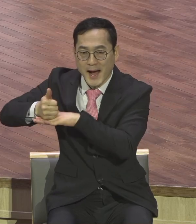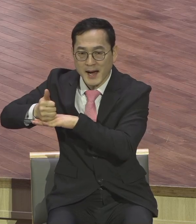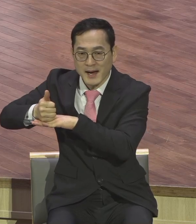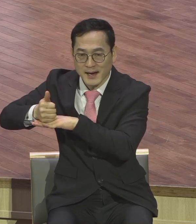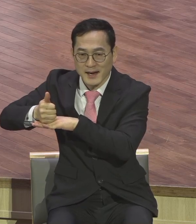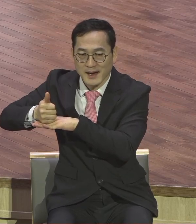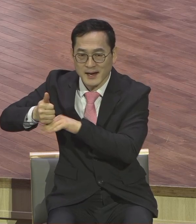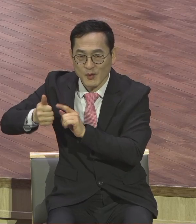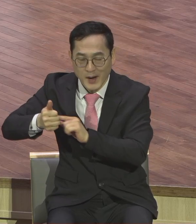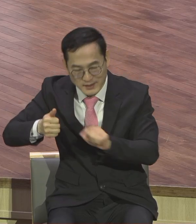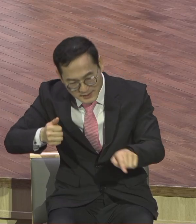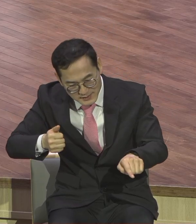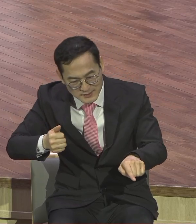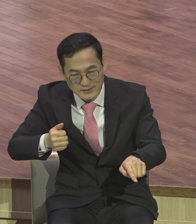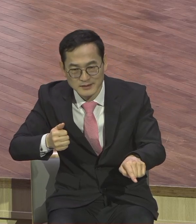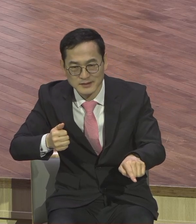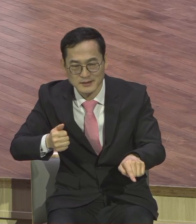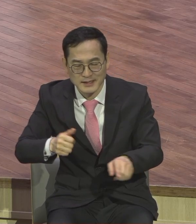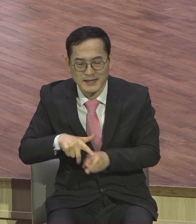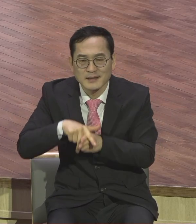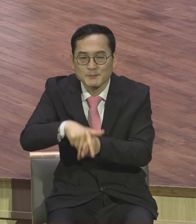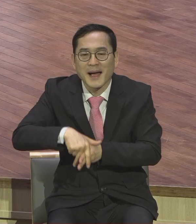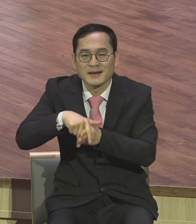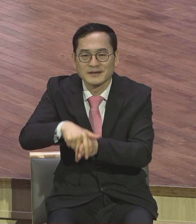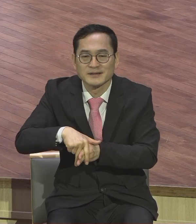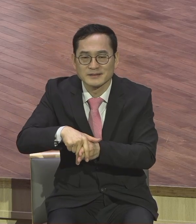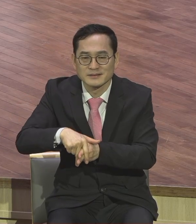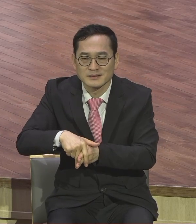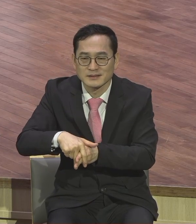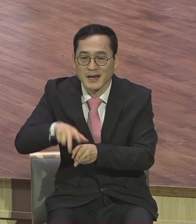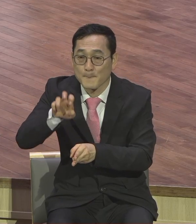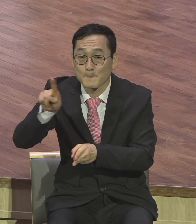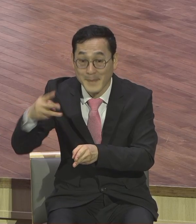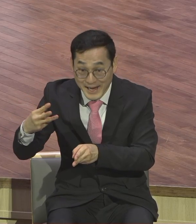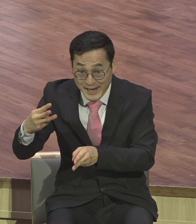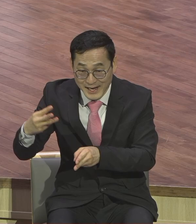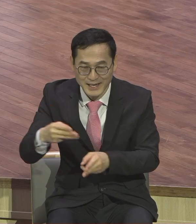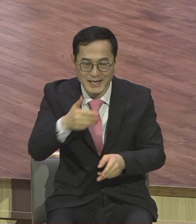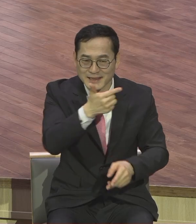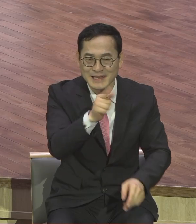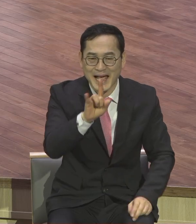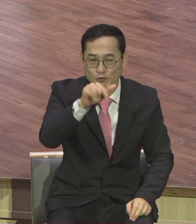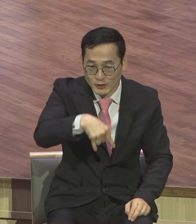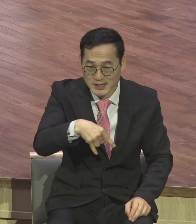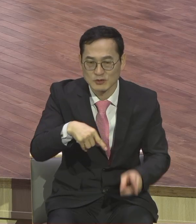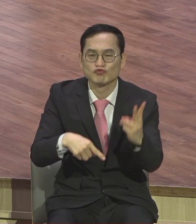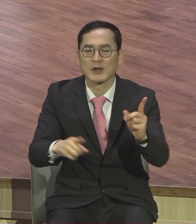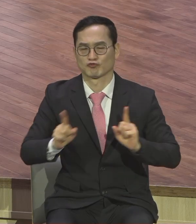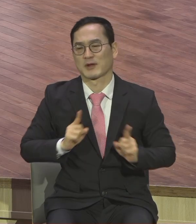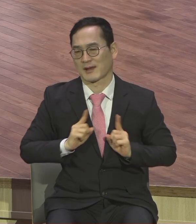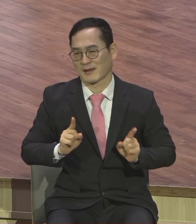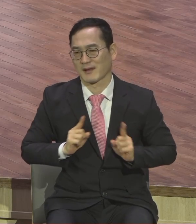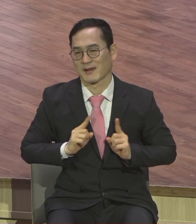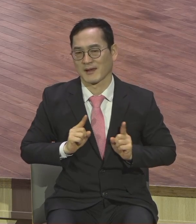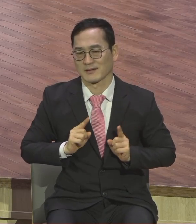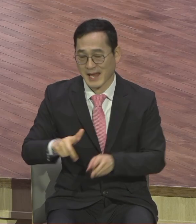왕이 타는 동물이 말과 나귀였어요 말과 나귀였는데 왕이 말을 타면